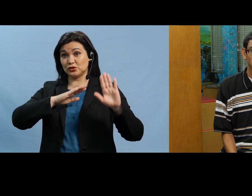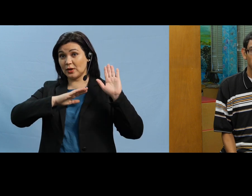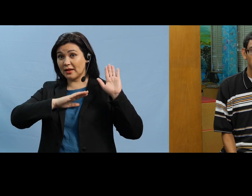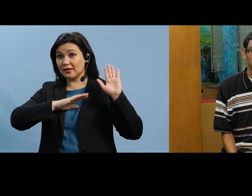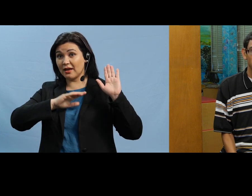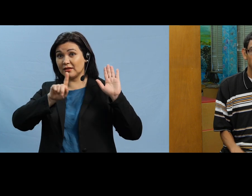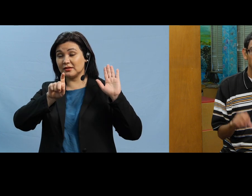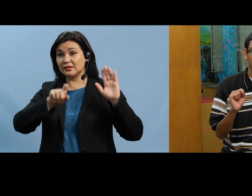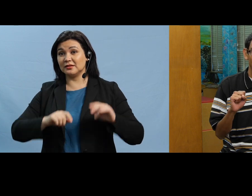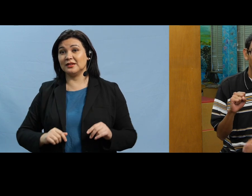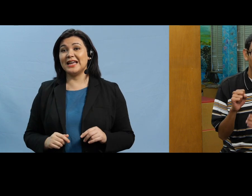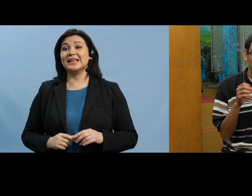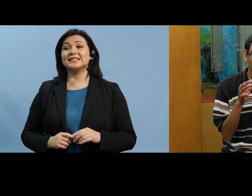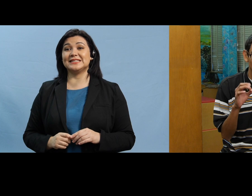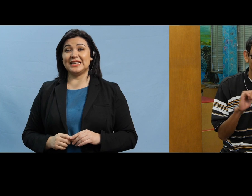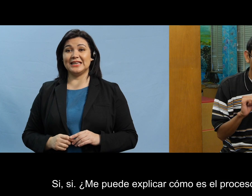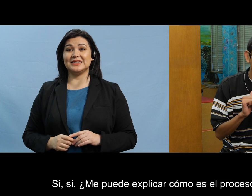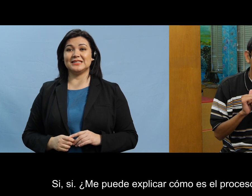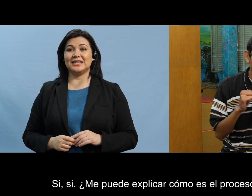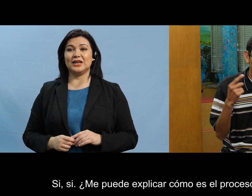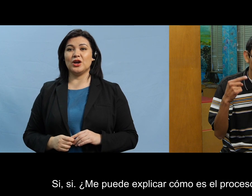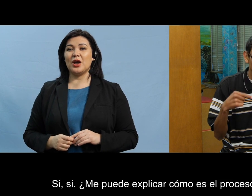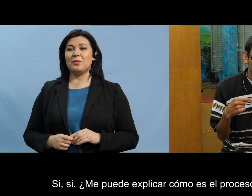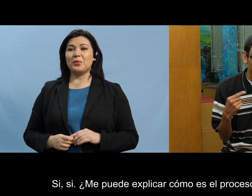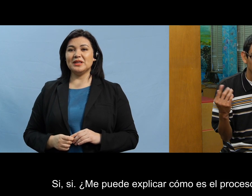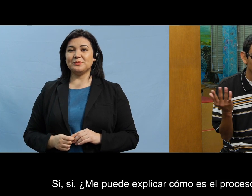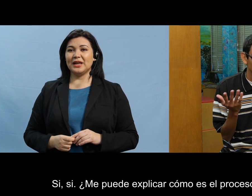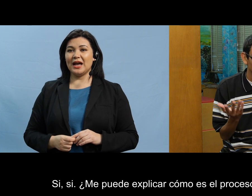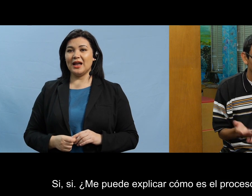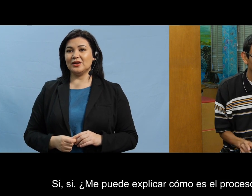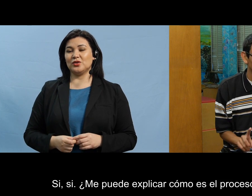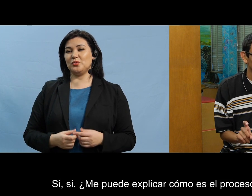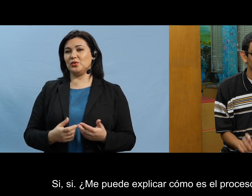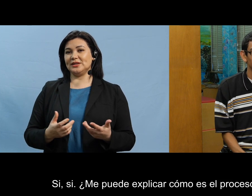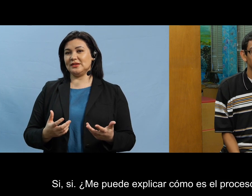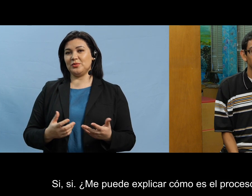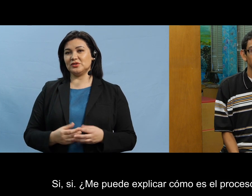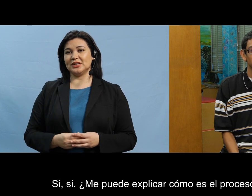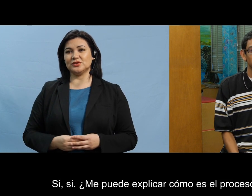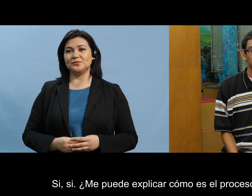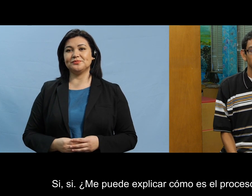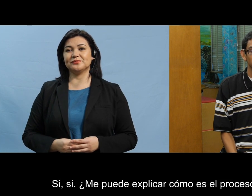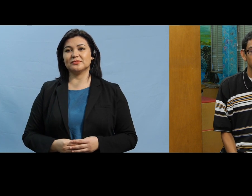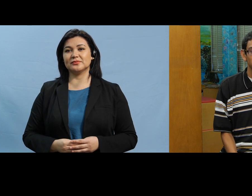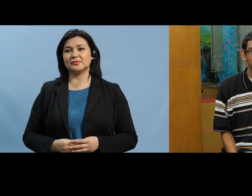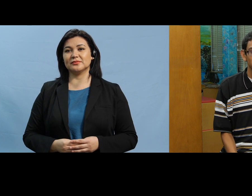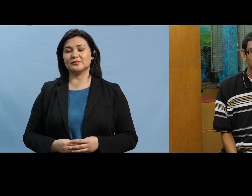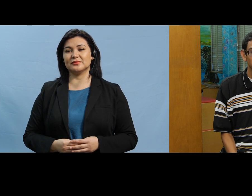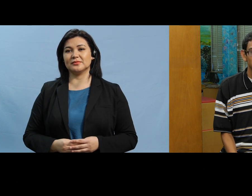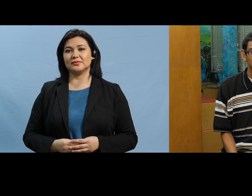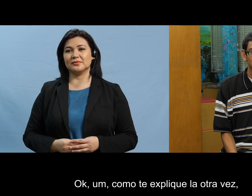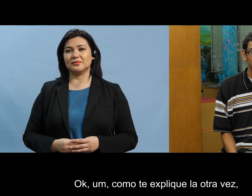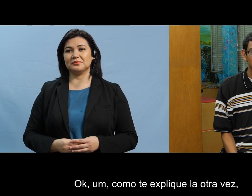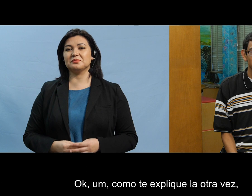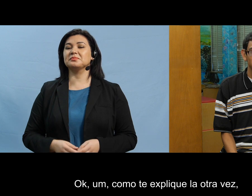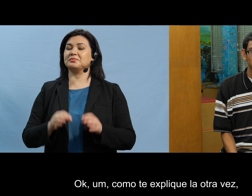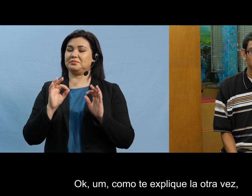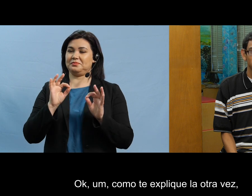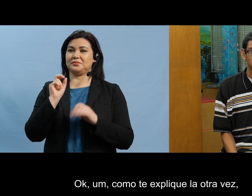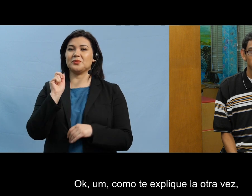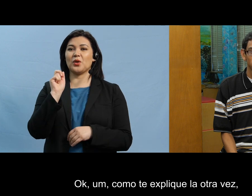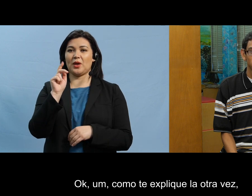sí sí me puede explicar cómo es el proceso ok